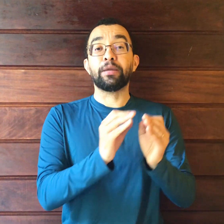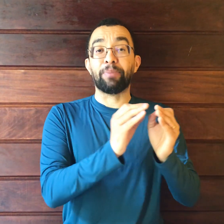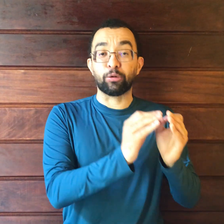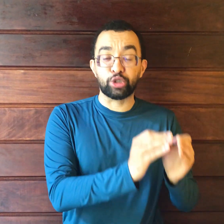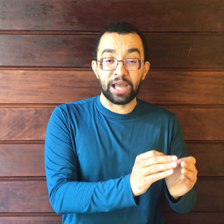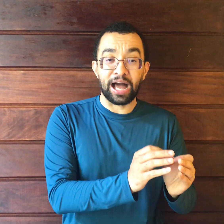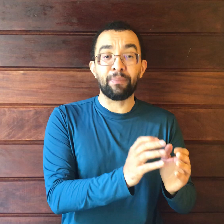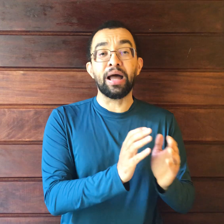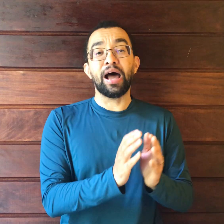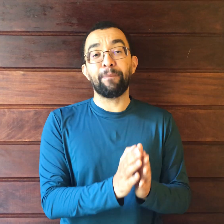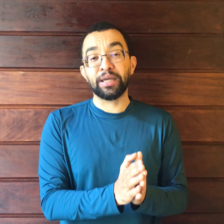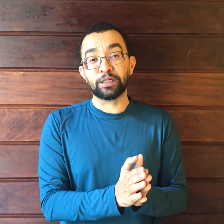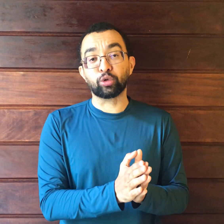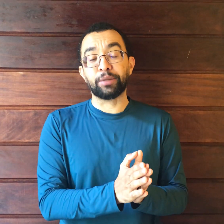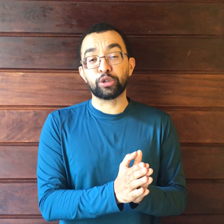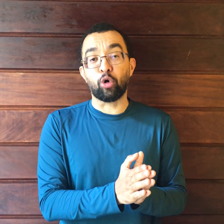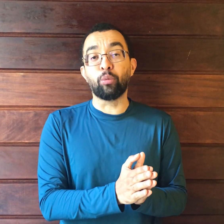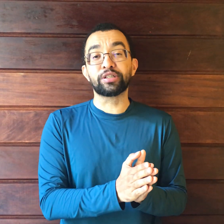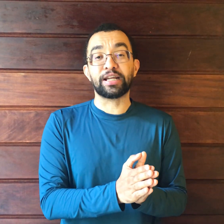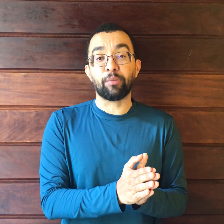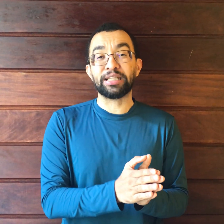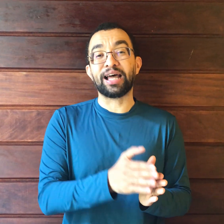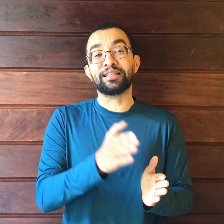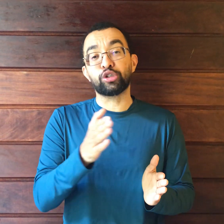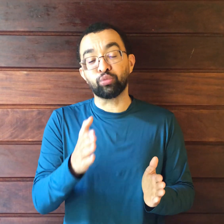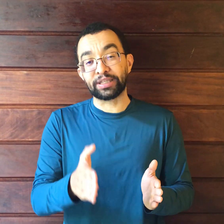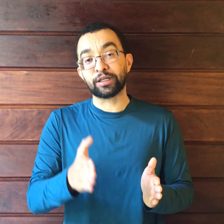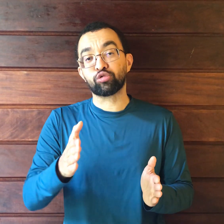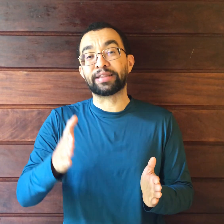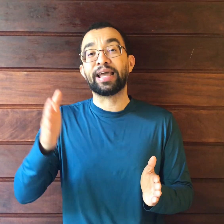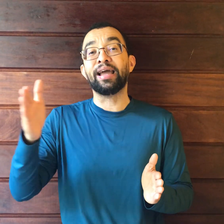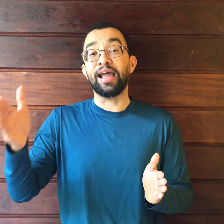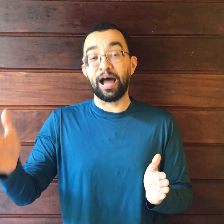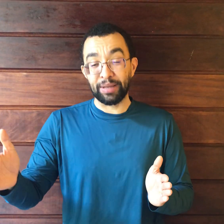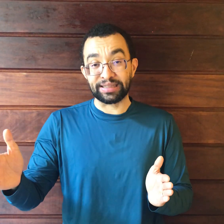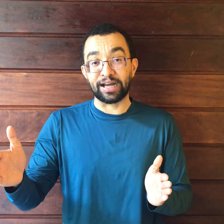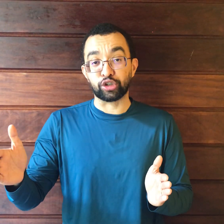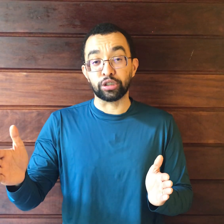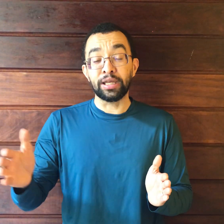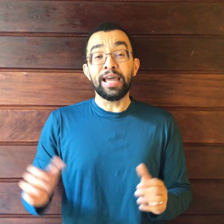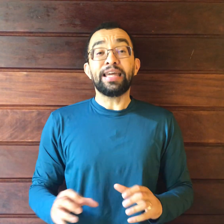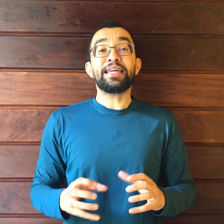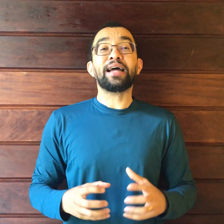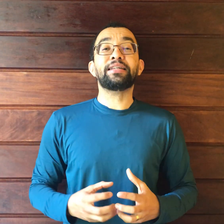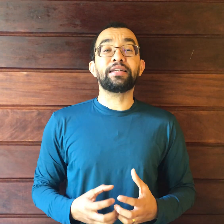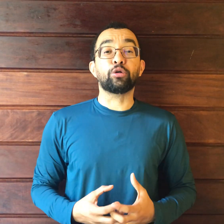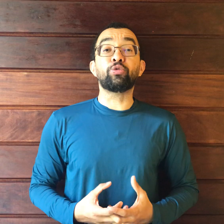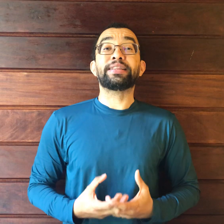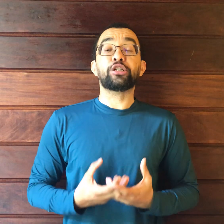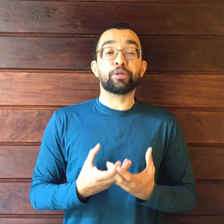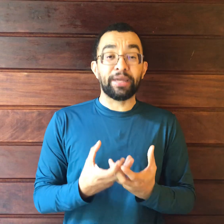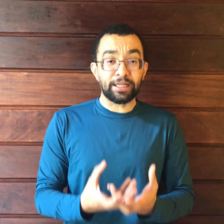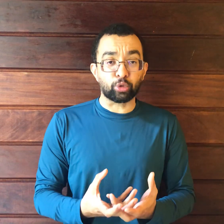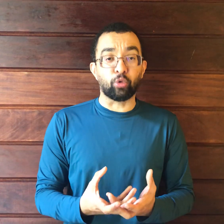Emprego de arma, a pena do crime de roubo seria aumentada de um terço até a metade. E aí, o entendimento